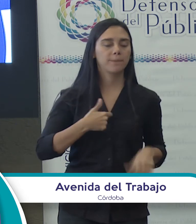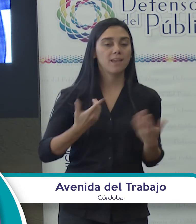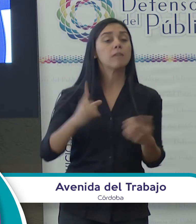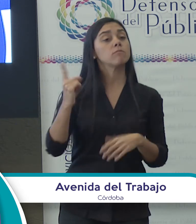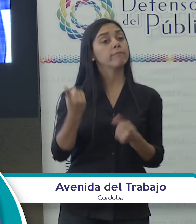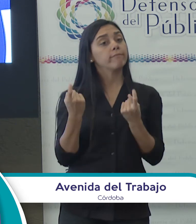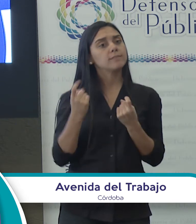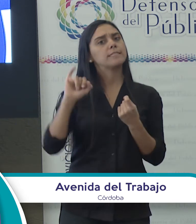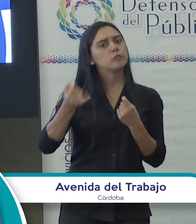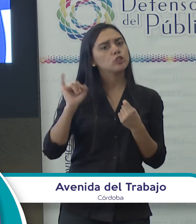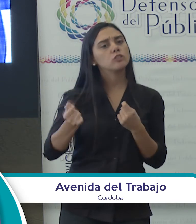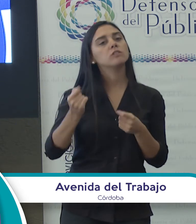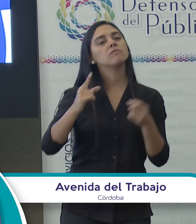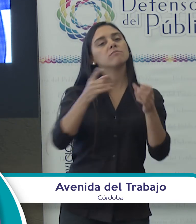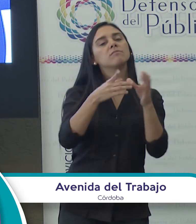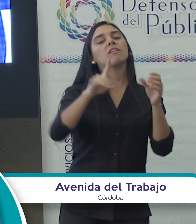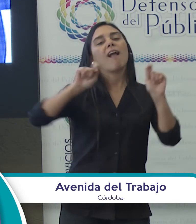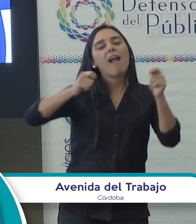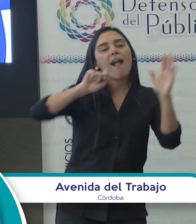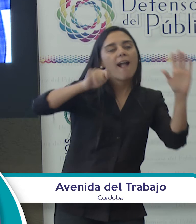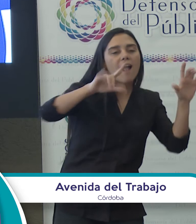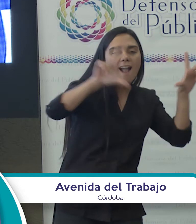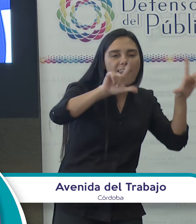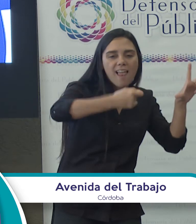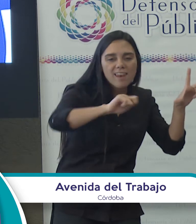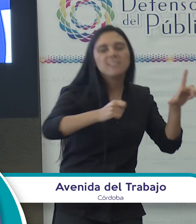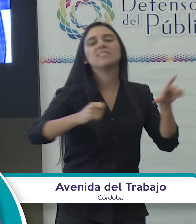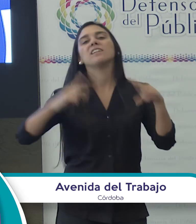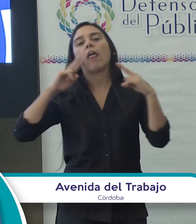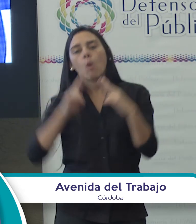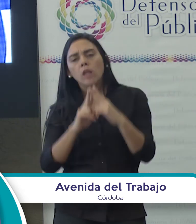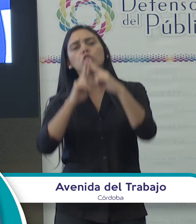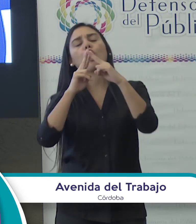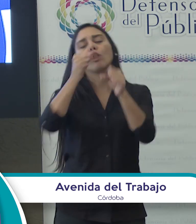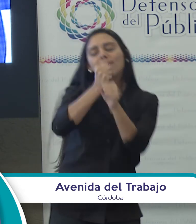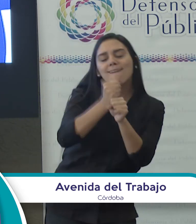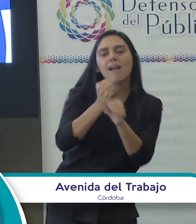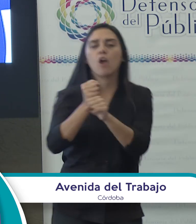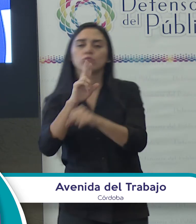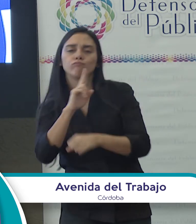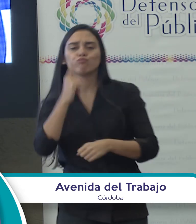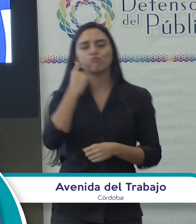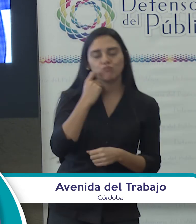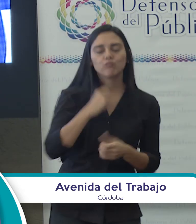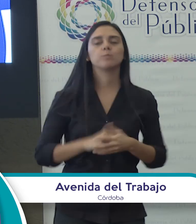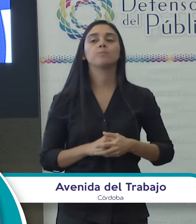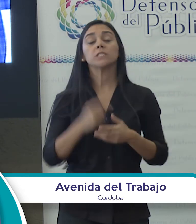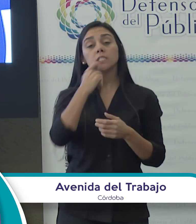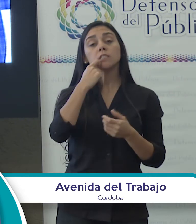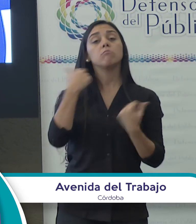de encuentro y de comunicación entre la diversidad de trabajadores y trabajadoras. Si permitimos que continúen